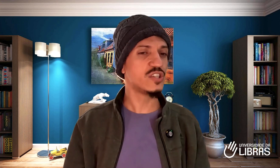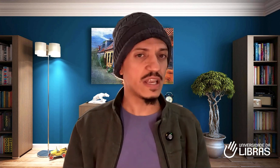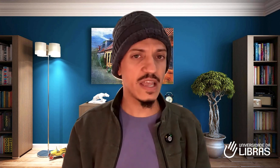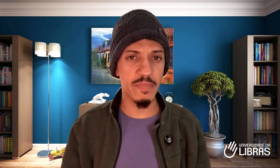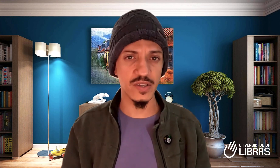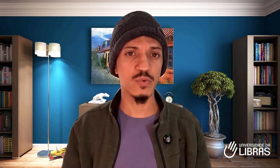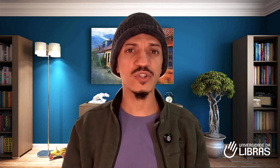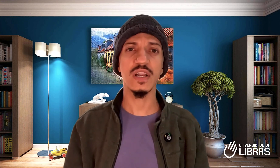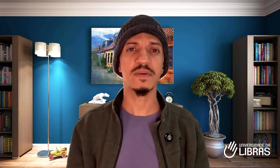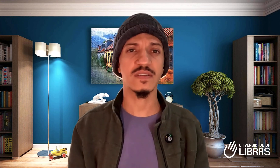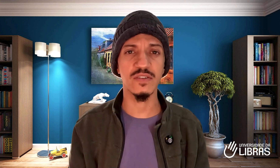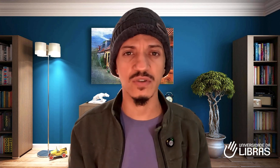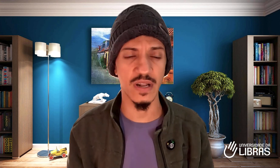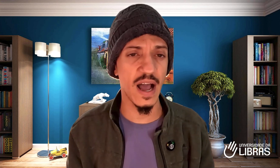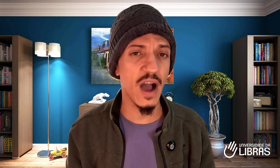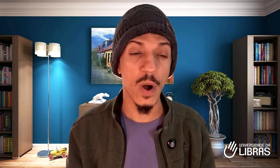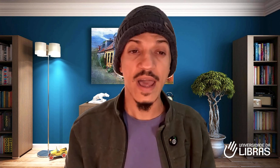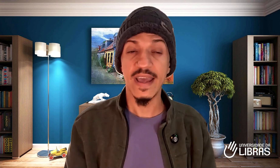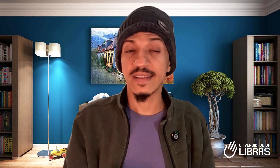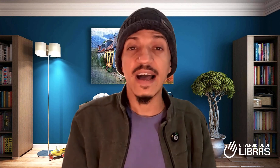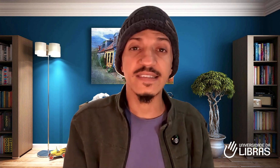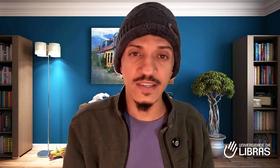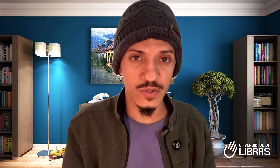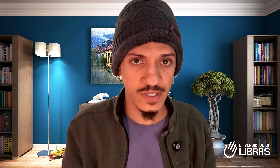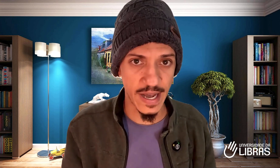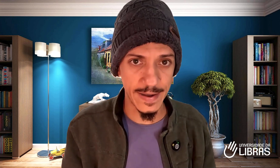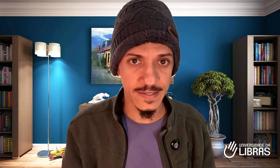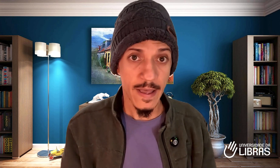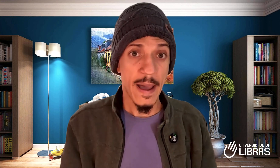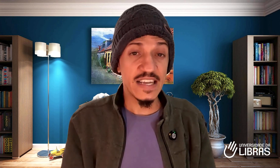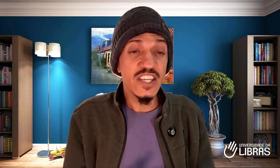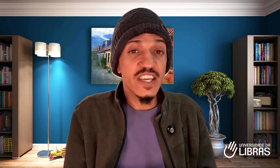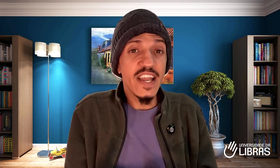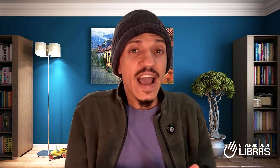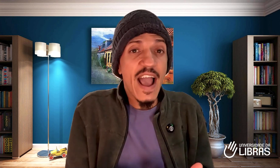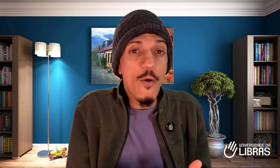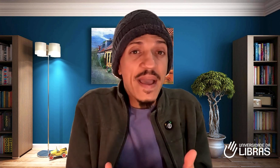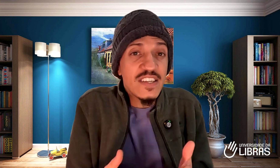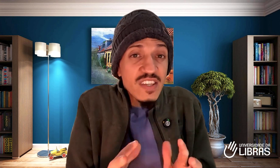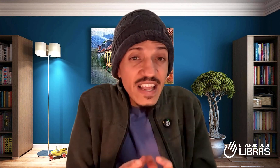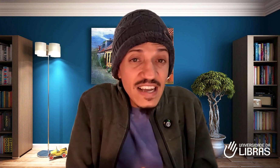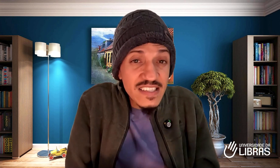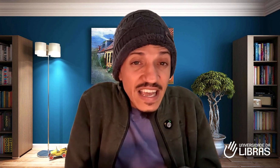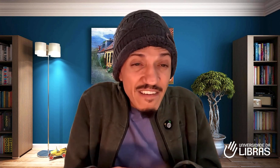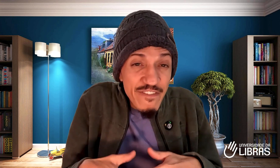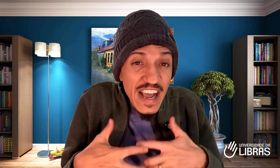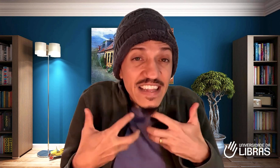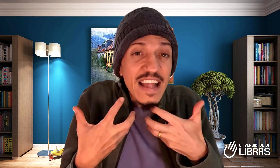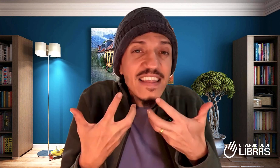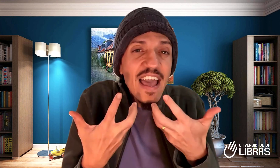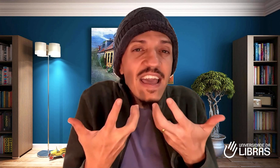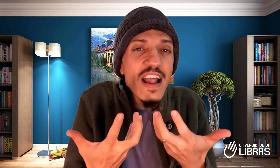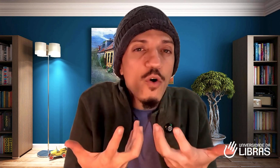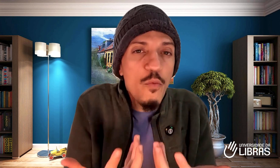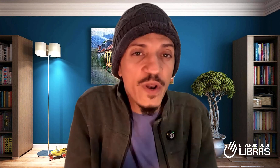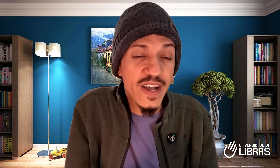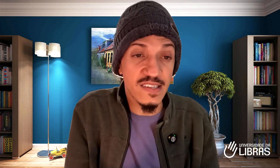Libras, curso de Libras tradicional e até as redes sociais. A gente queria realmente trazer a verdadeira comunicação,